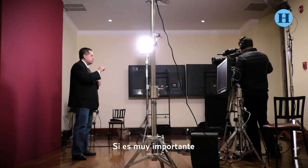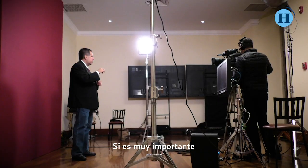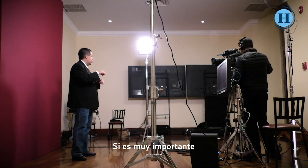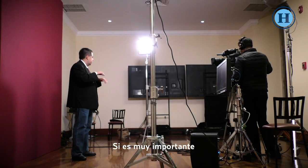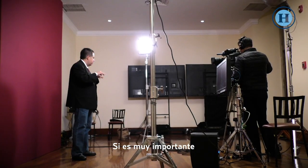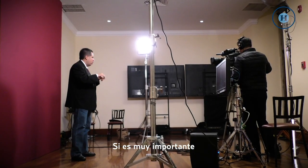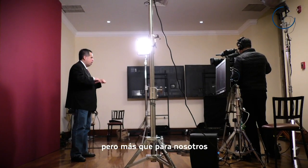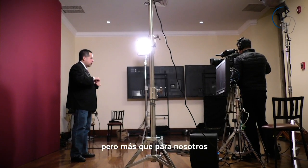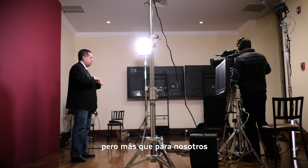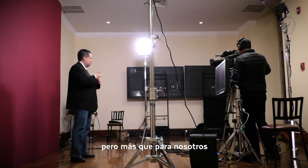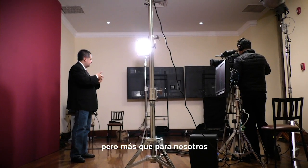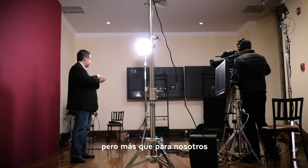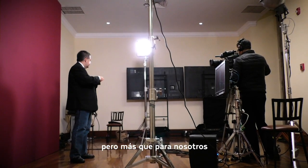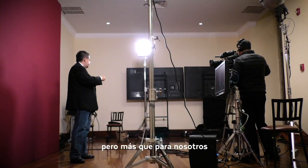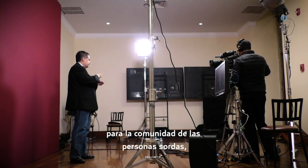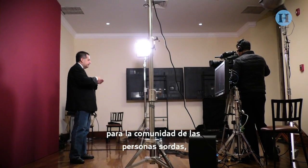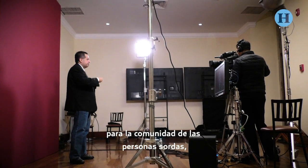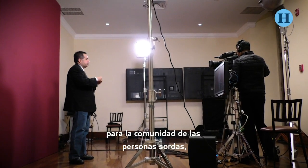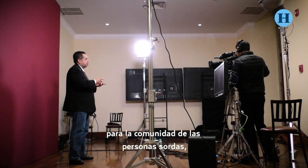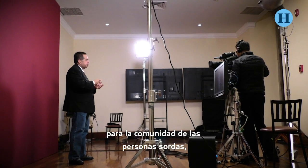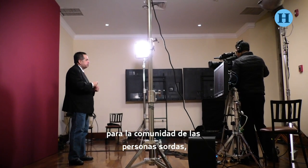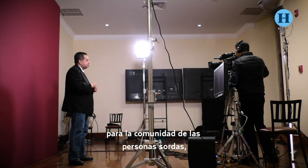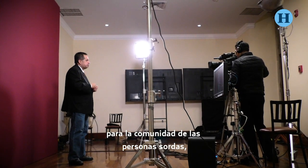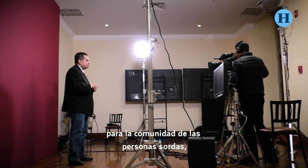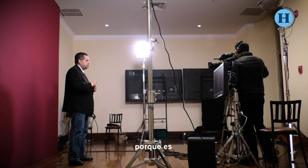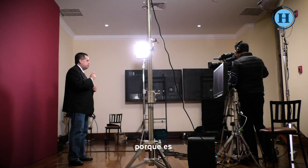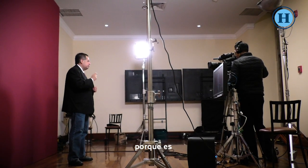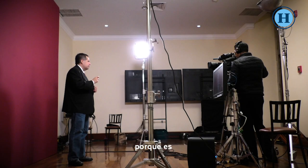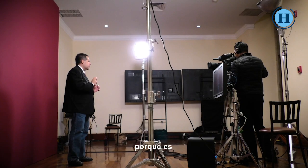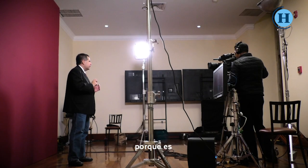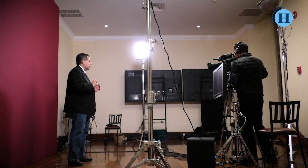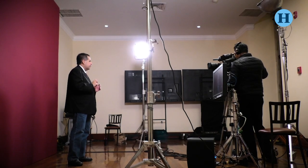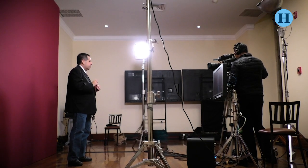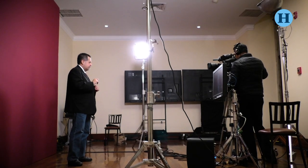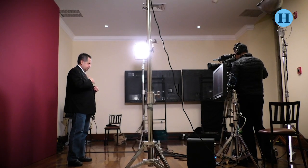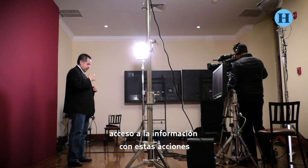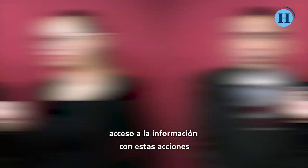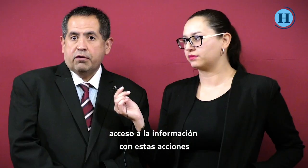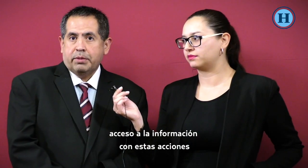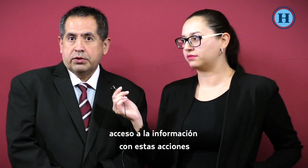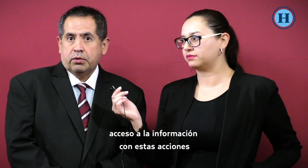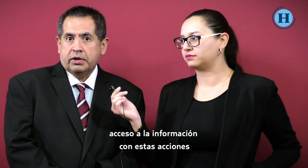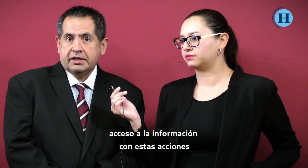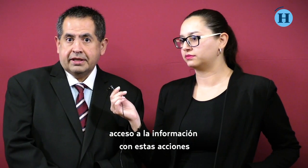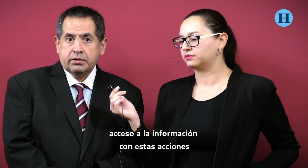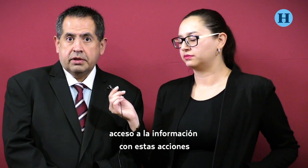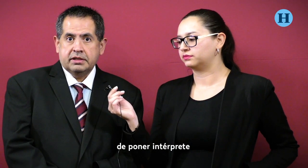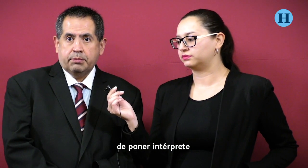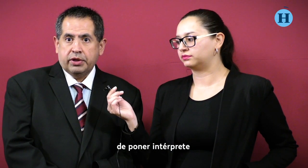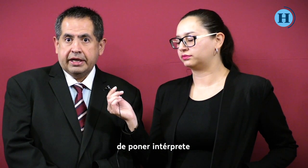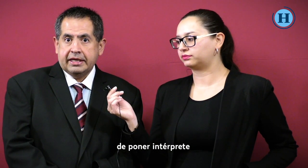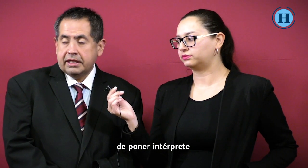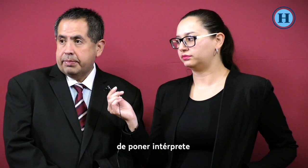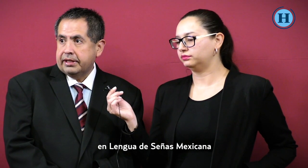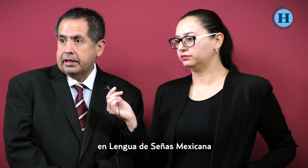Es muy importante, pero más que para nosotros, para la comunidad de las personas sordas, porque es acceso a la información con estas acciones